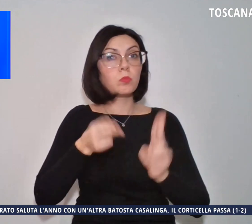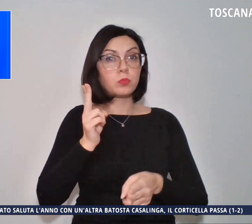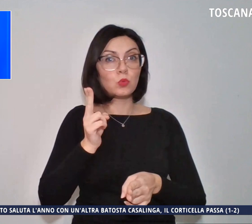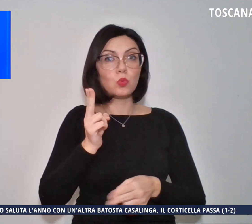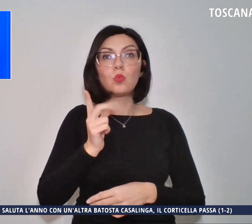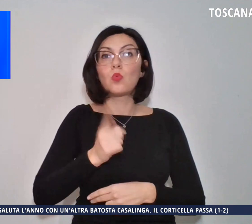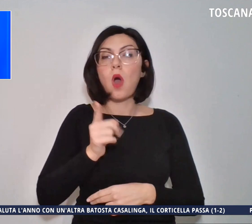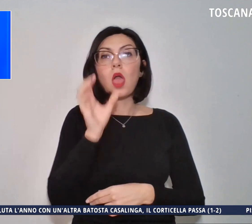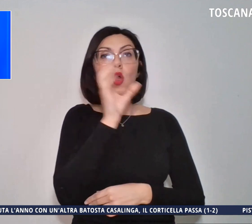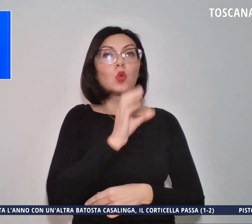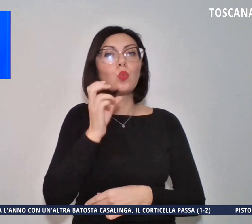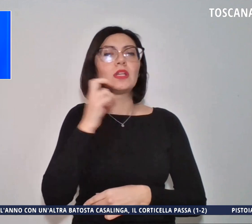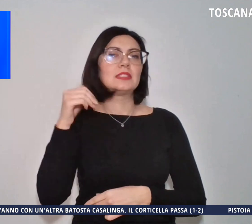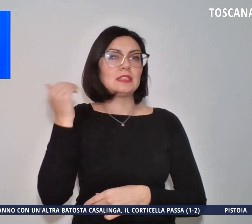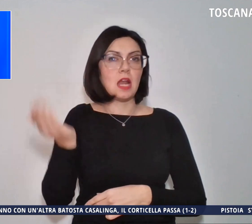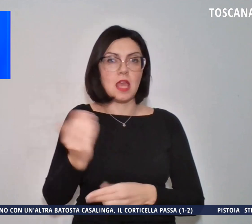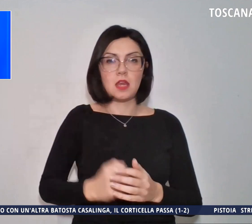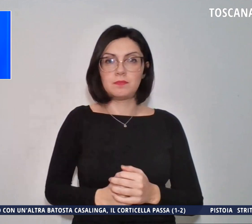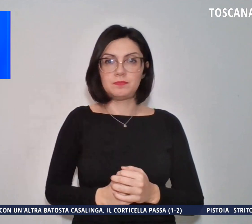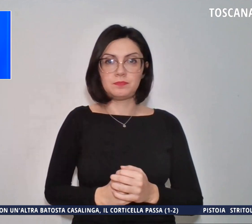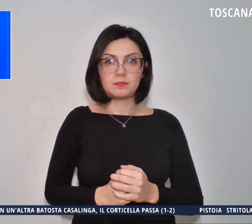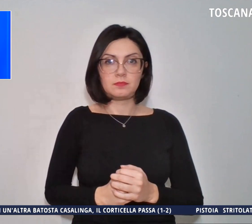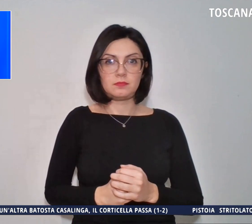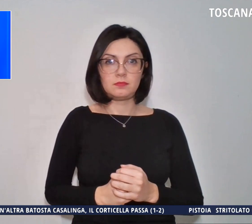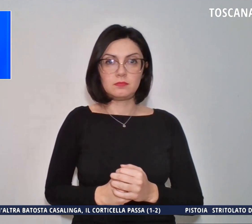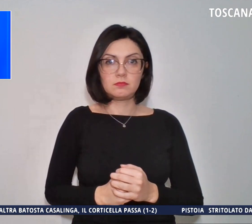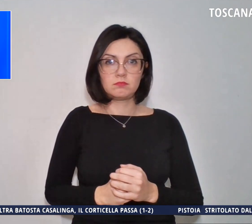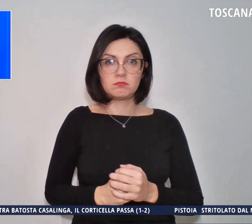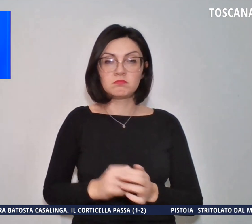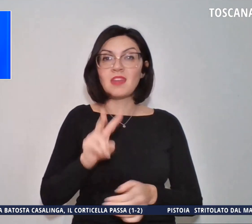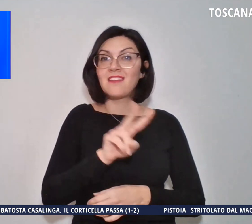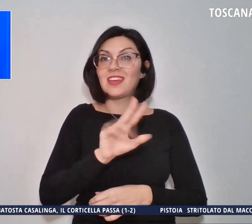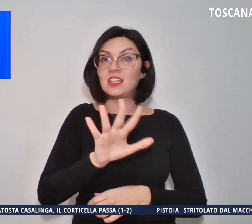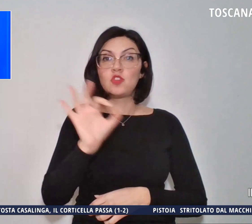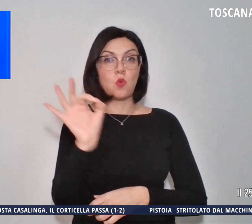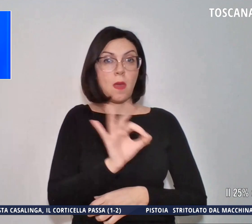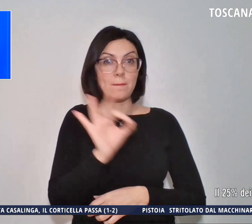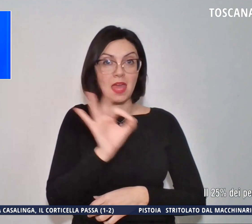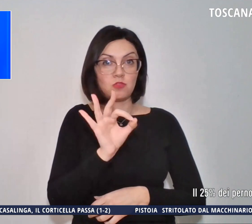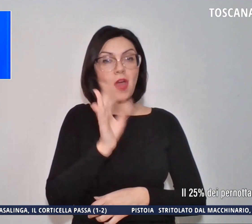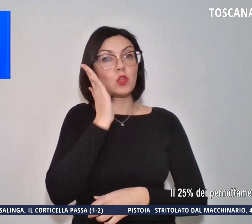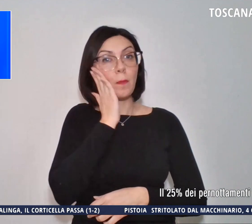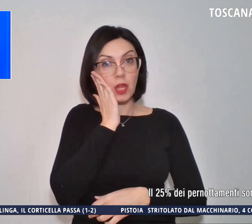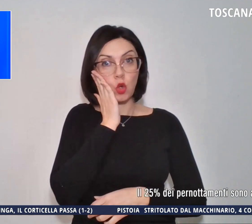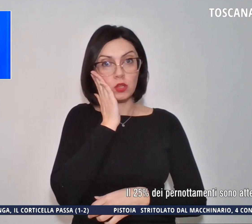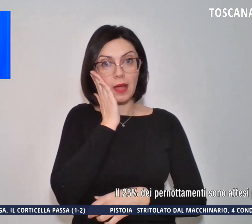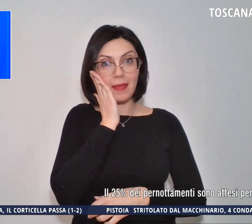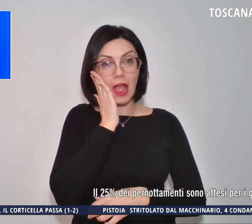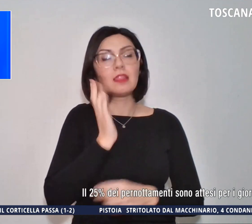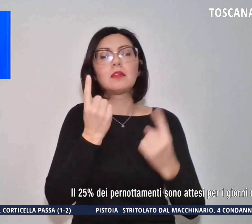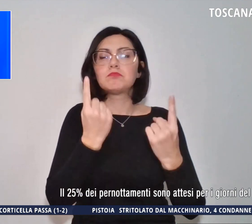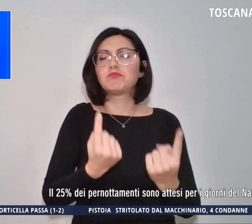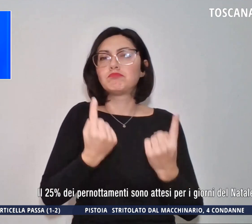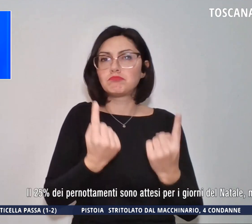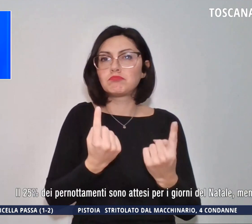turisti stranieri. Il 25% dei pernottamenti sono attesi per i